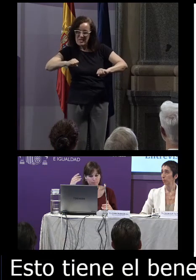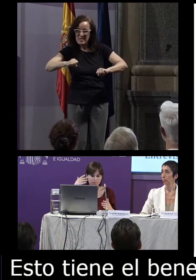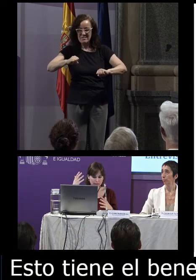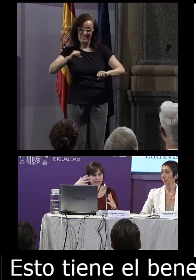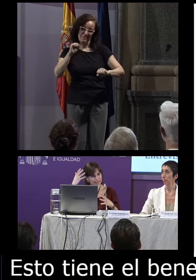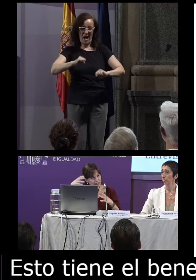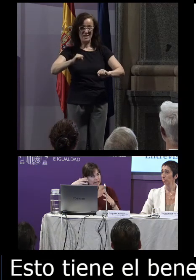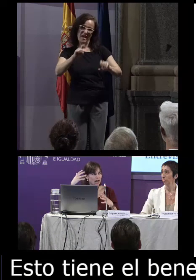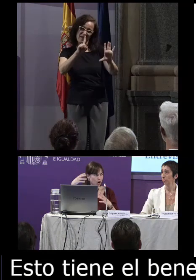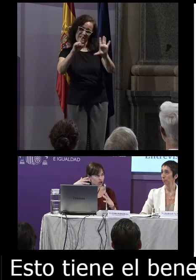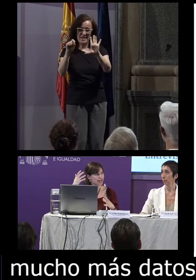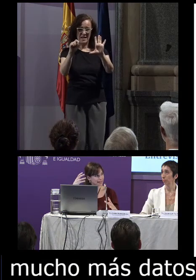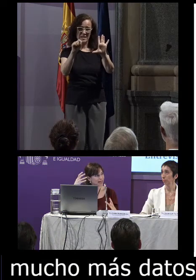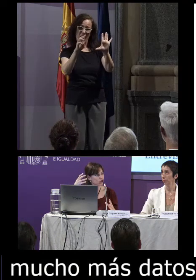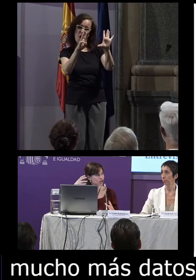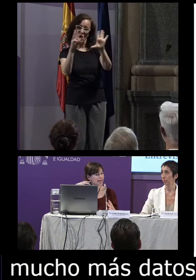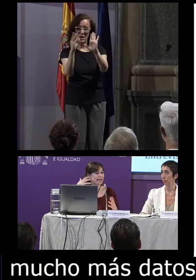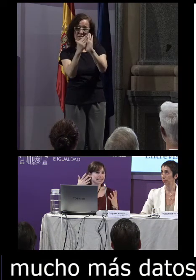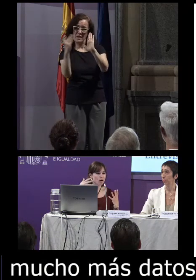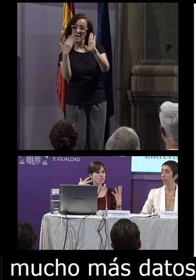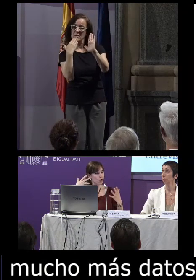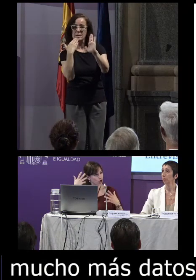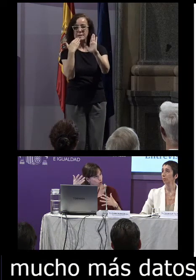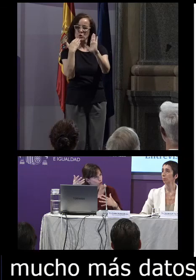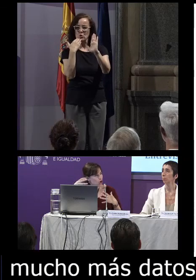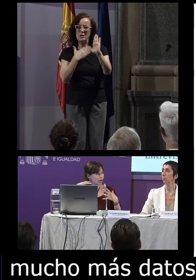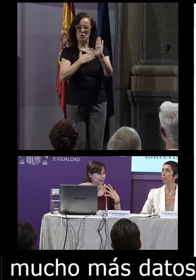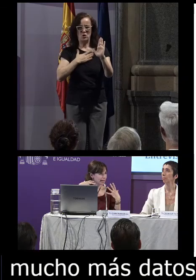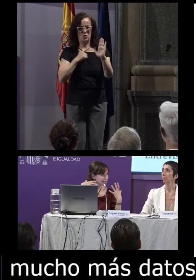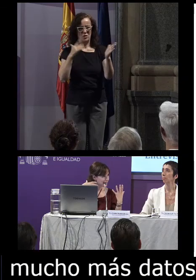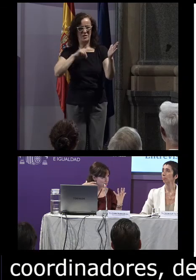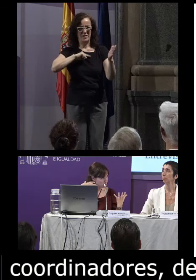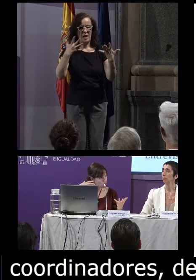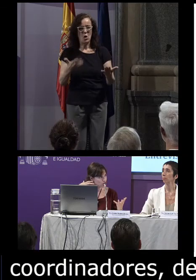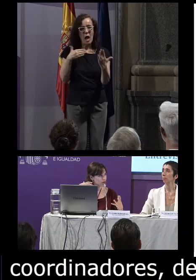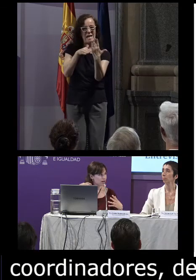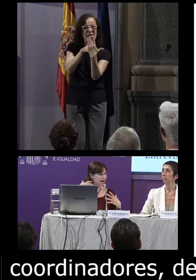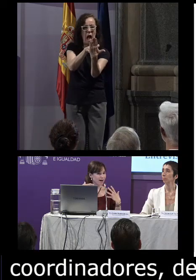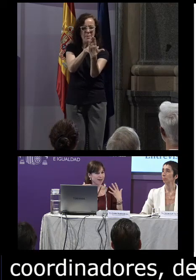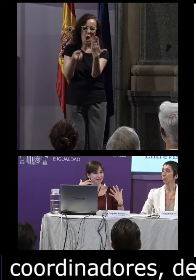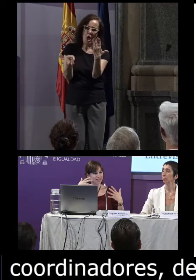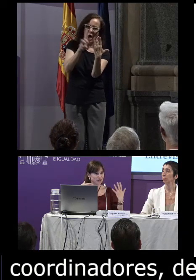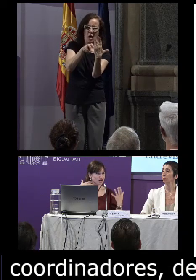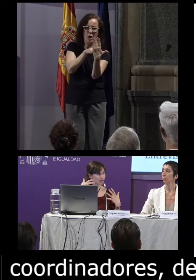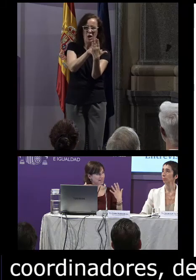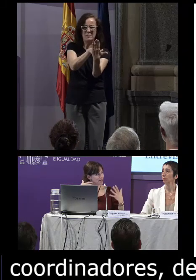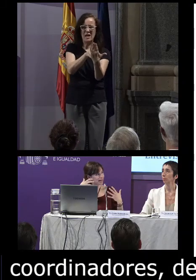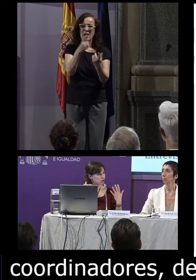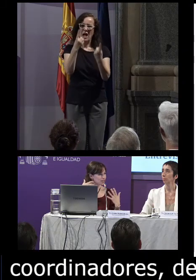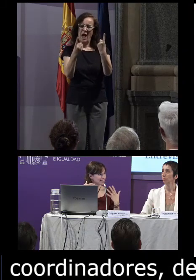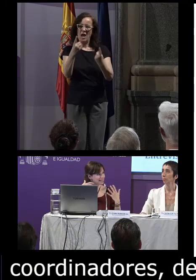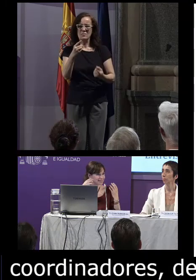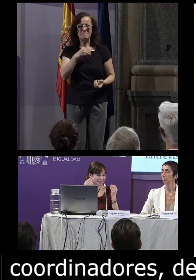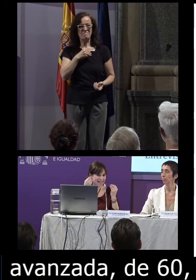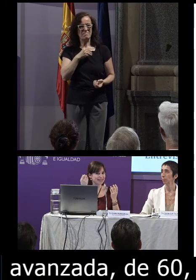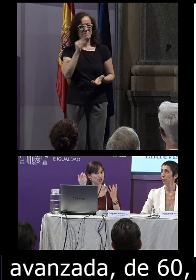60 80 años les era un poco incómodo entrar en ese camión y a veces hacía que